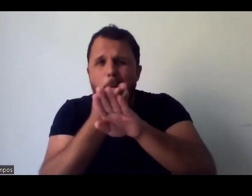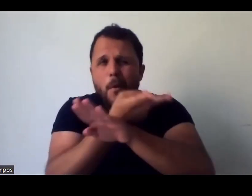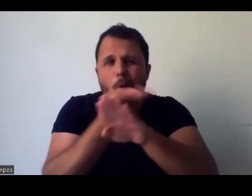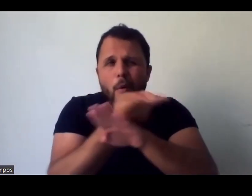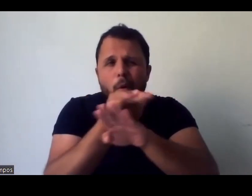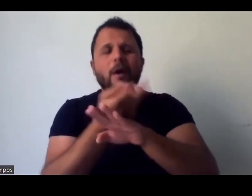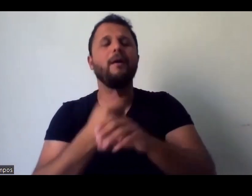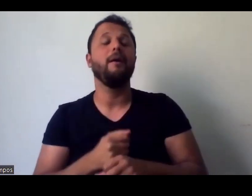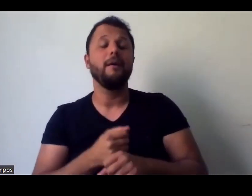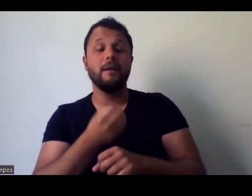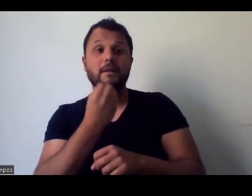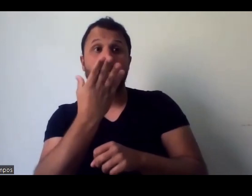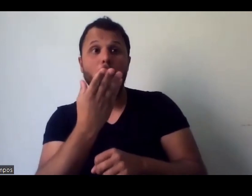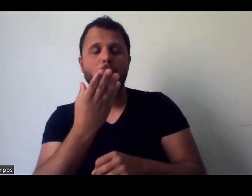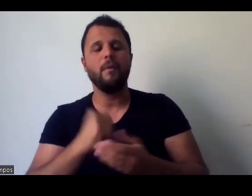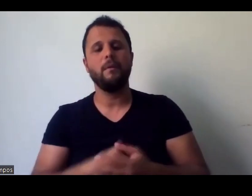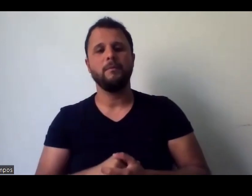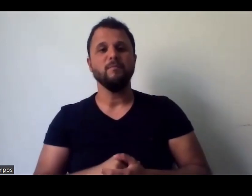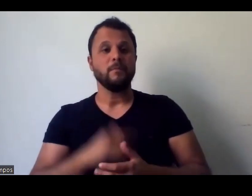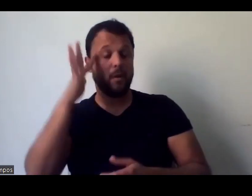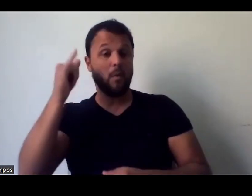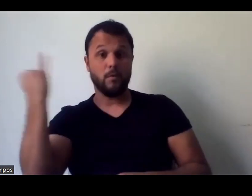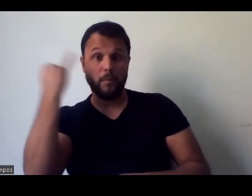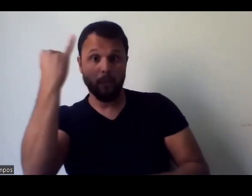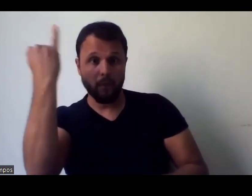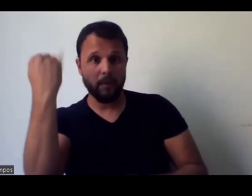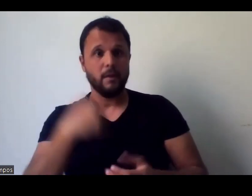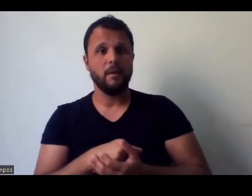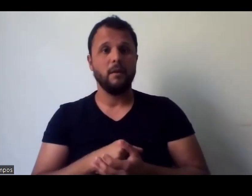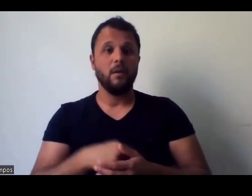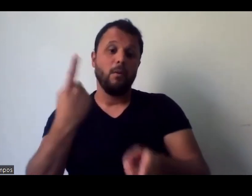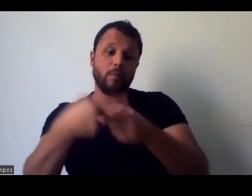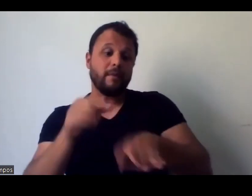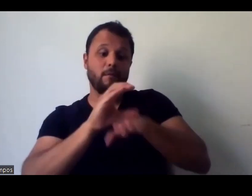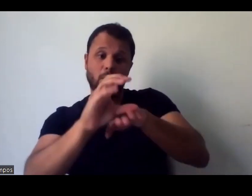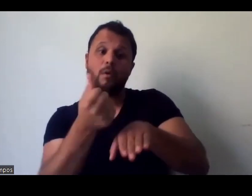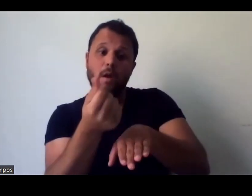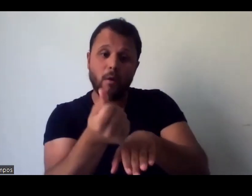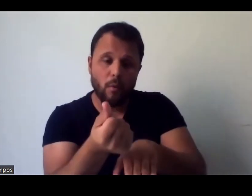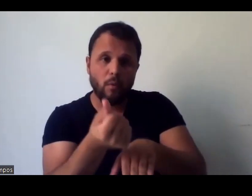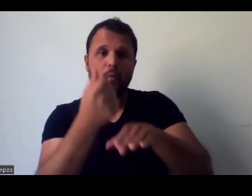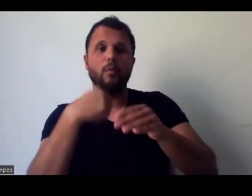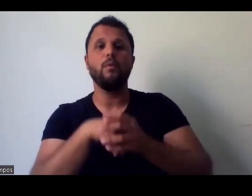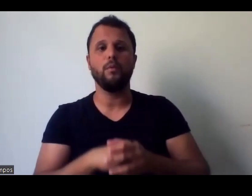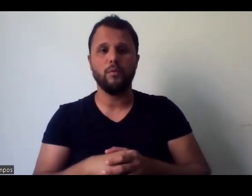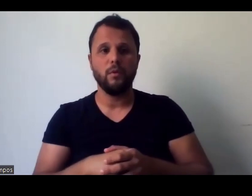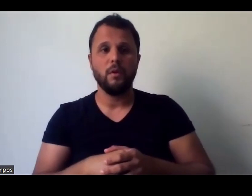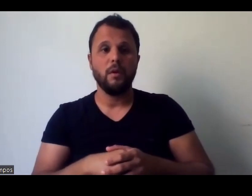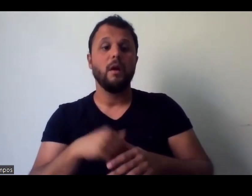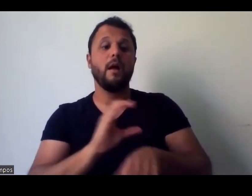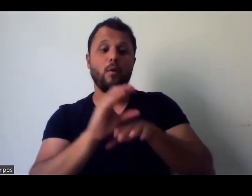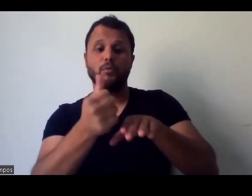recurso, eu acho, assim, tão importante, é isso, porque foi um dinheiro gasto, investido, foi dinheiro público,